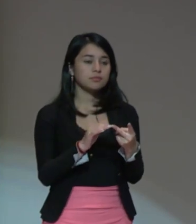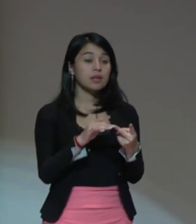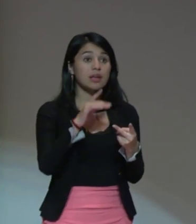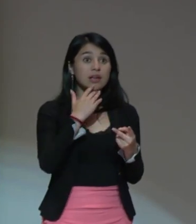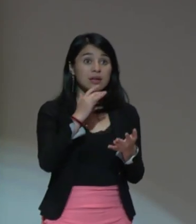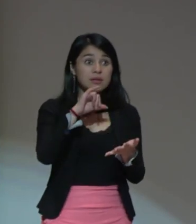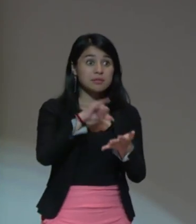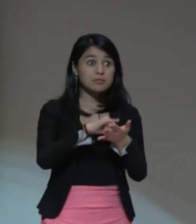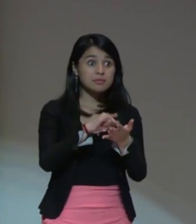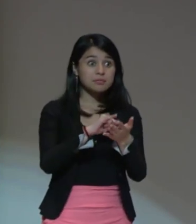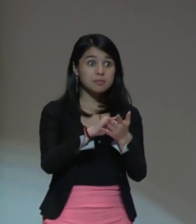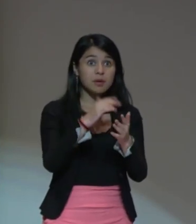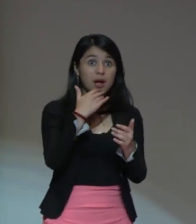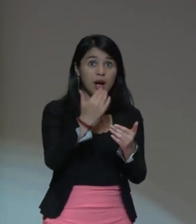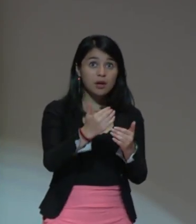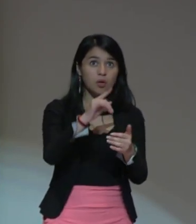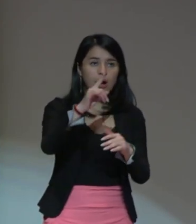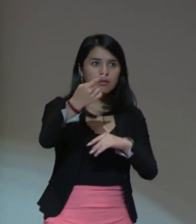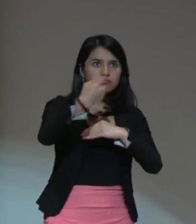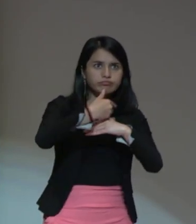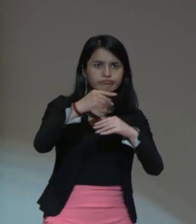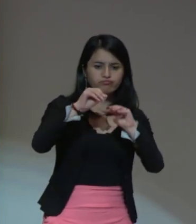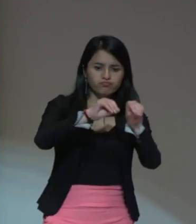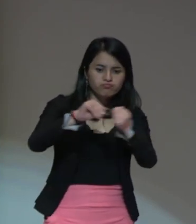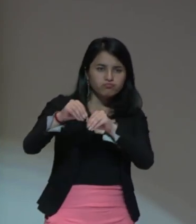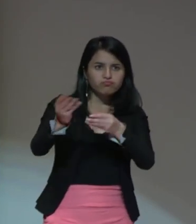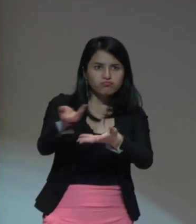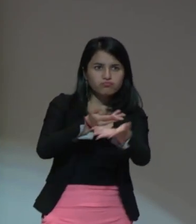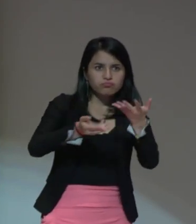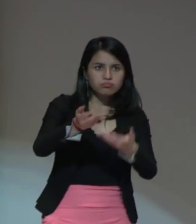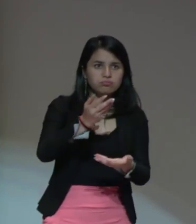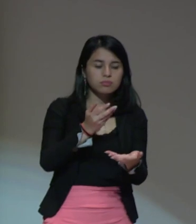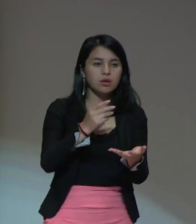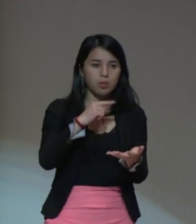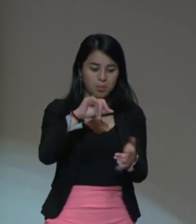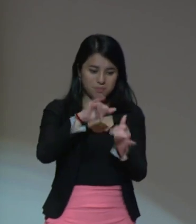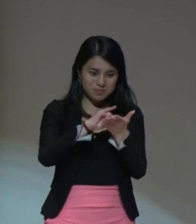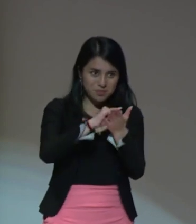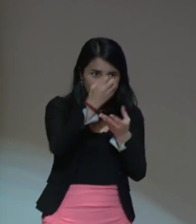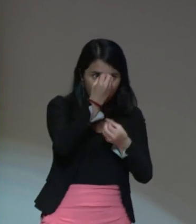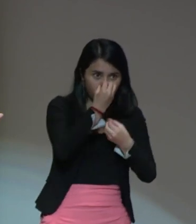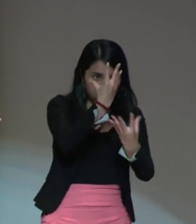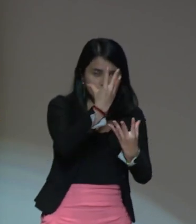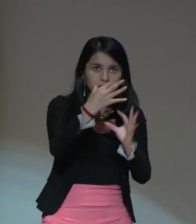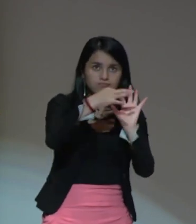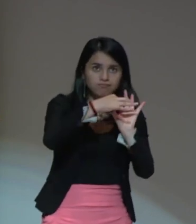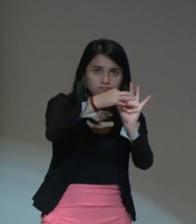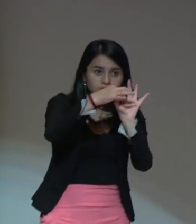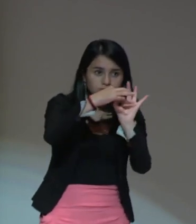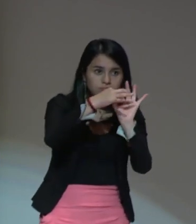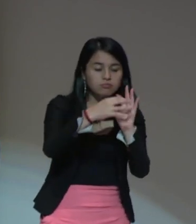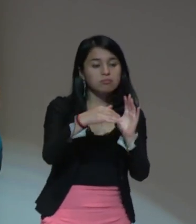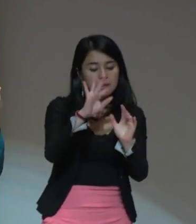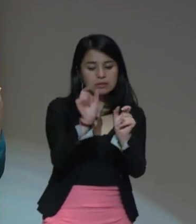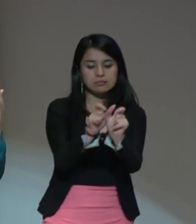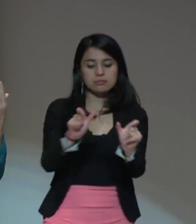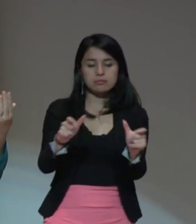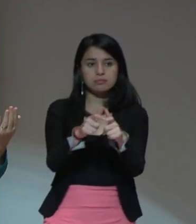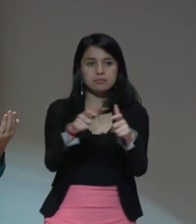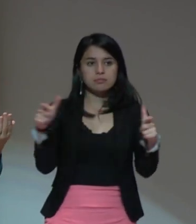nuestra generación se dio cuenta con esta obediencia, también mucha gente